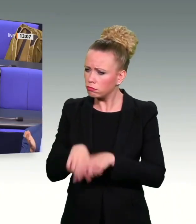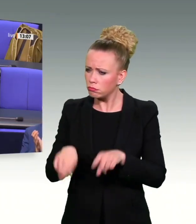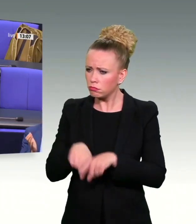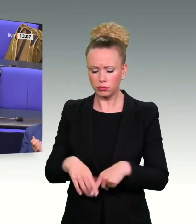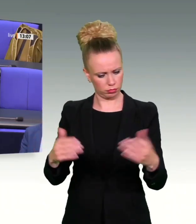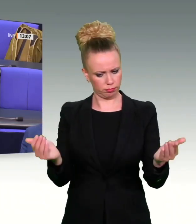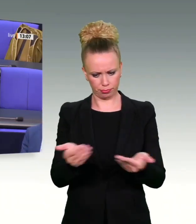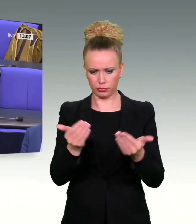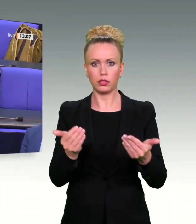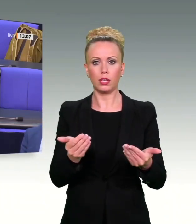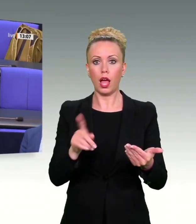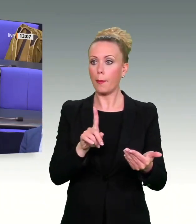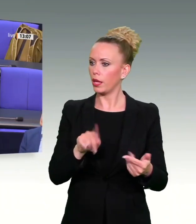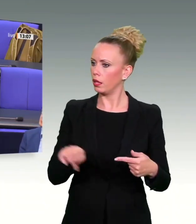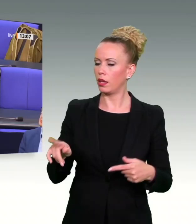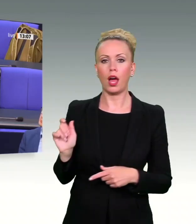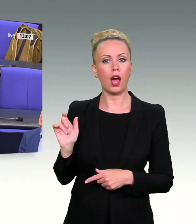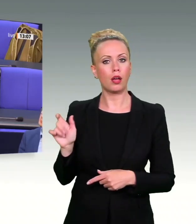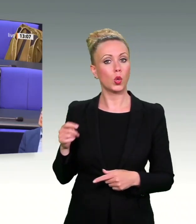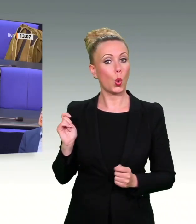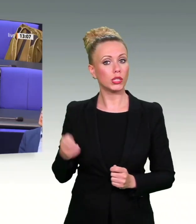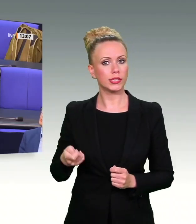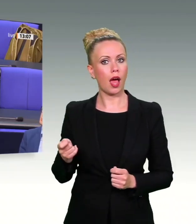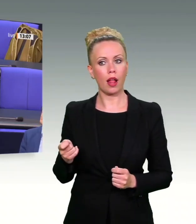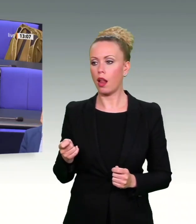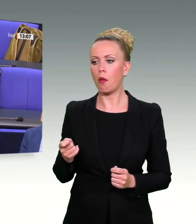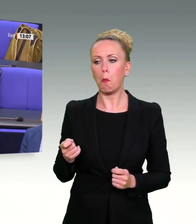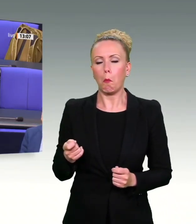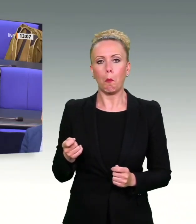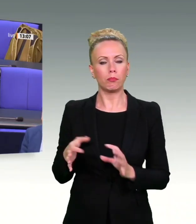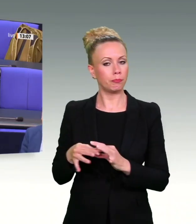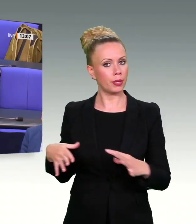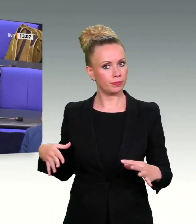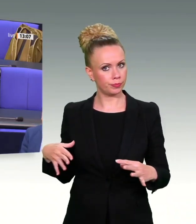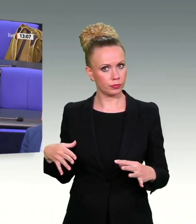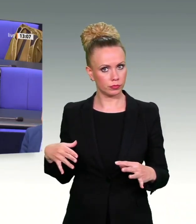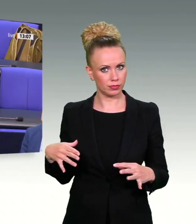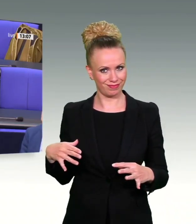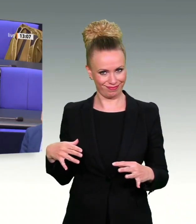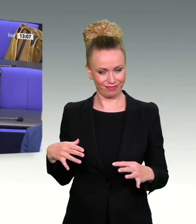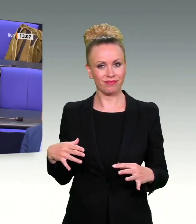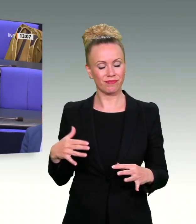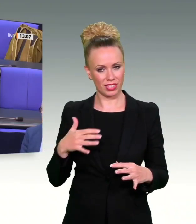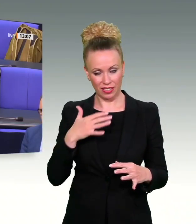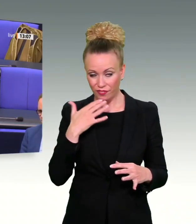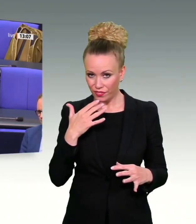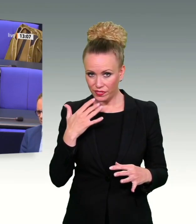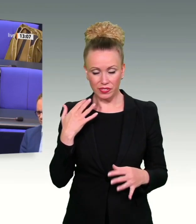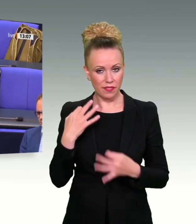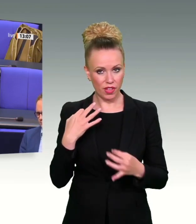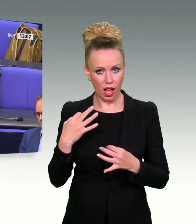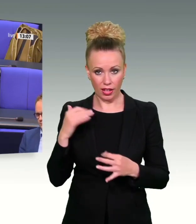Gerichtsurteil eingehen. Sie beantworten all die relevanten Fragen nicht. Es ist ja mega voraussetzungsvoll, wie IP-Adressen